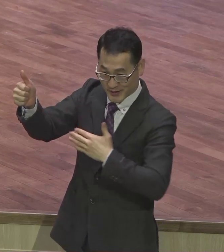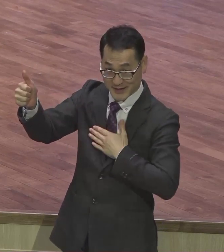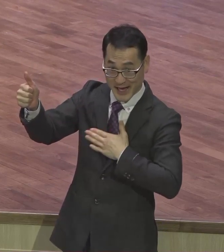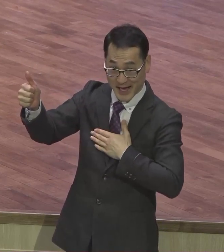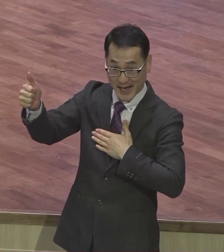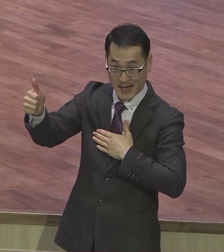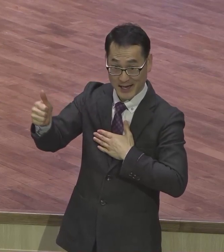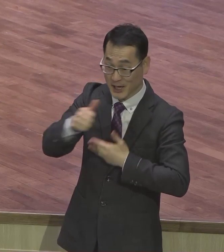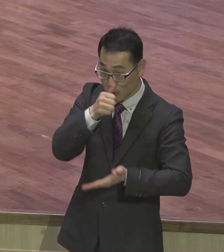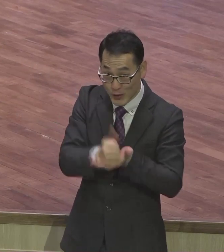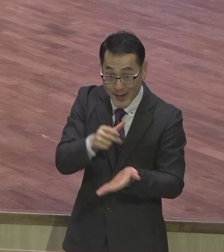해결받았습니다.